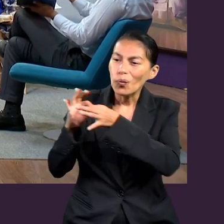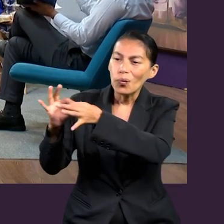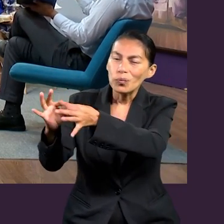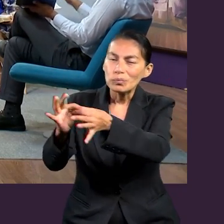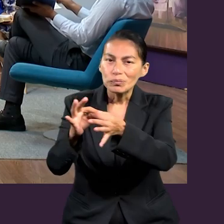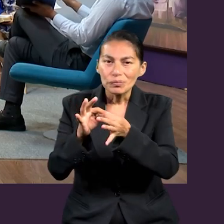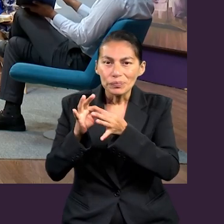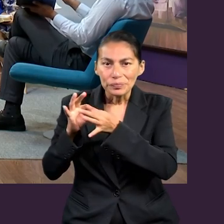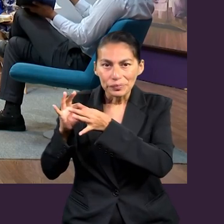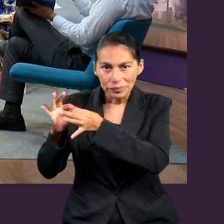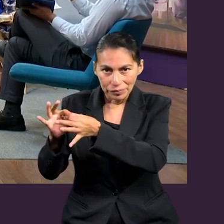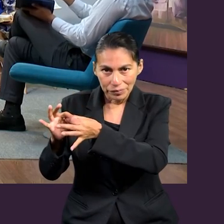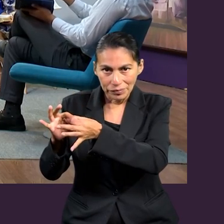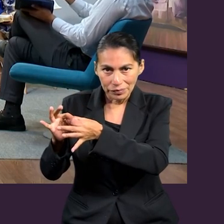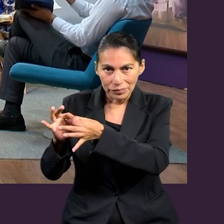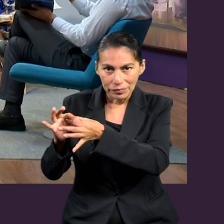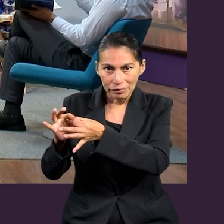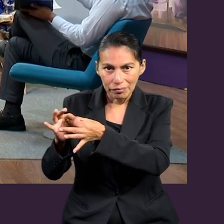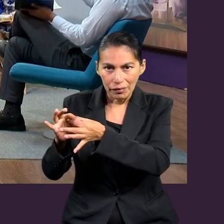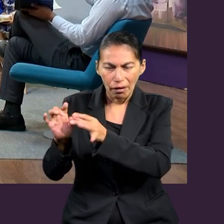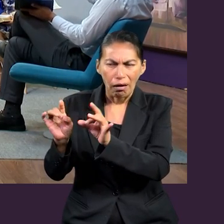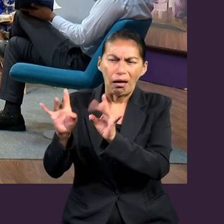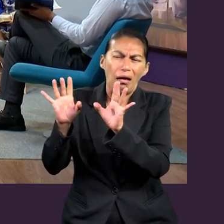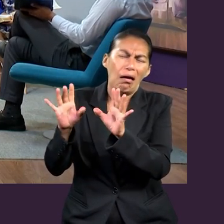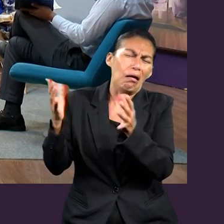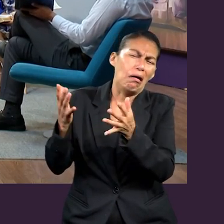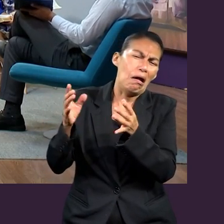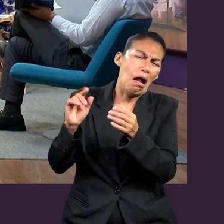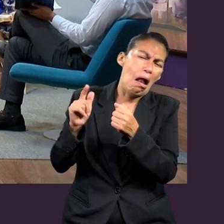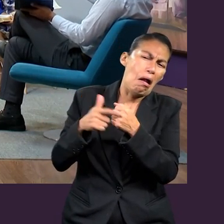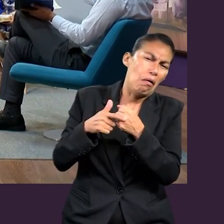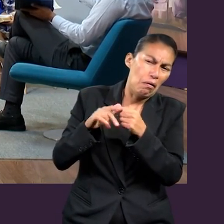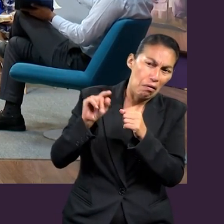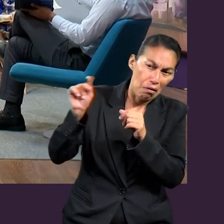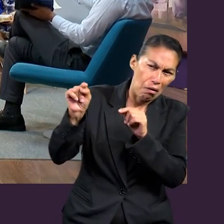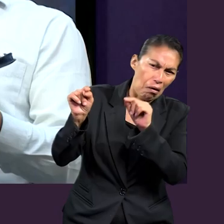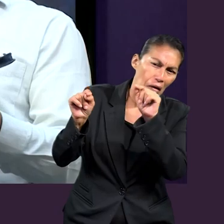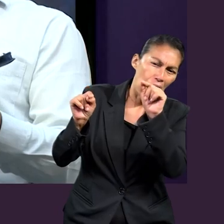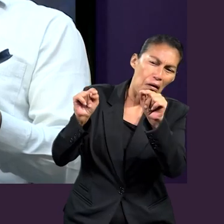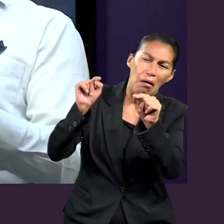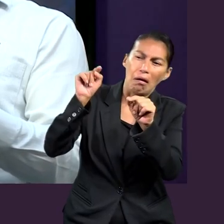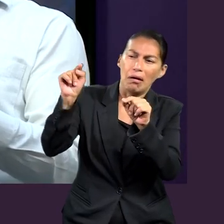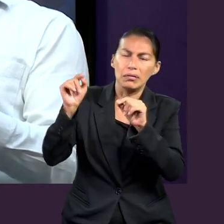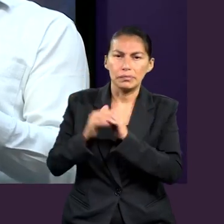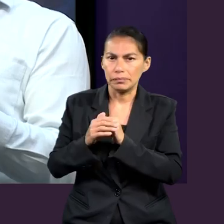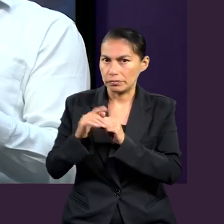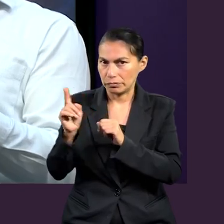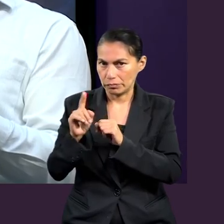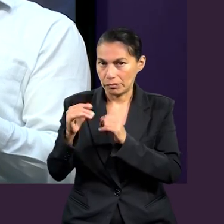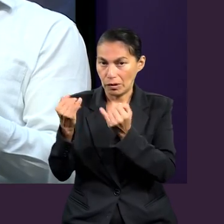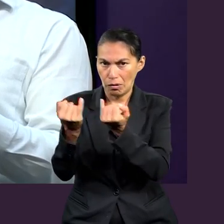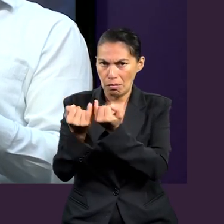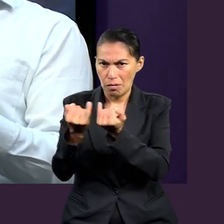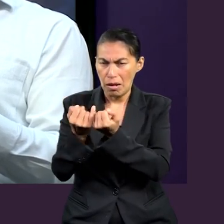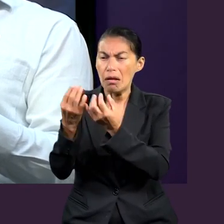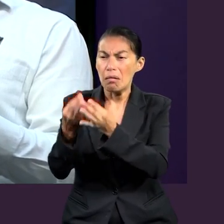unidad, no solamente es hacer algo allá, digamos, en el campo. También importa mucho la reflexión